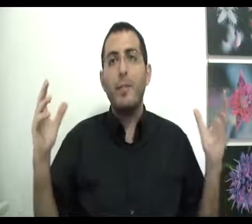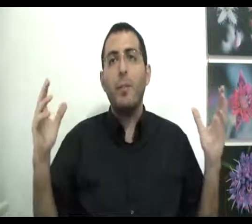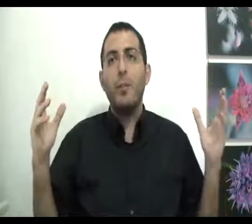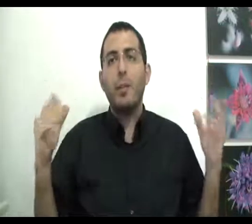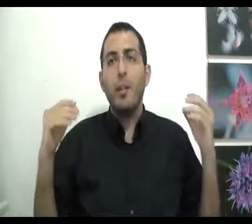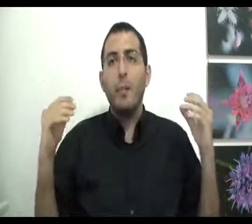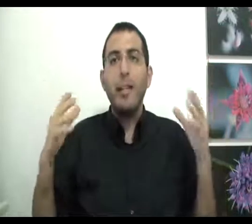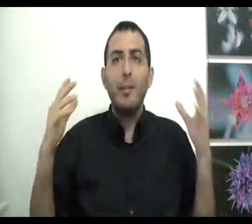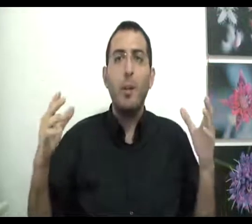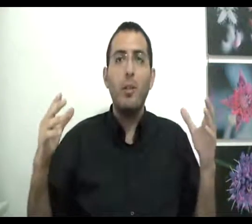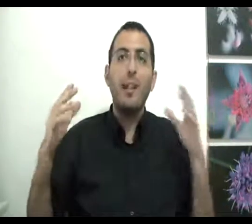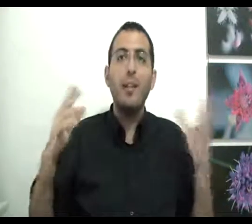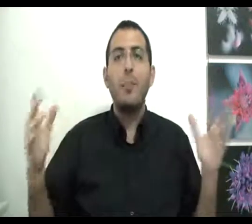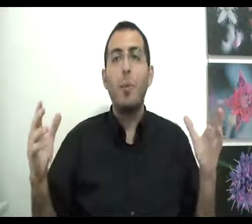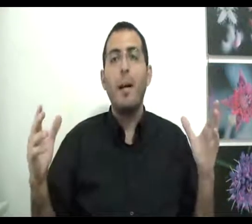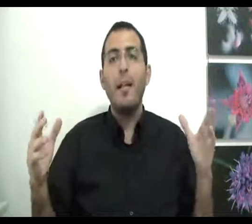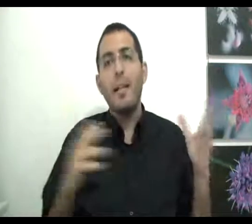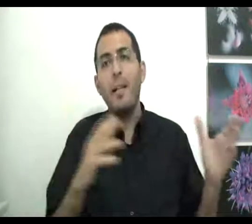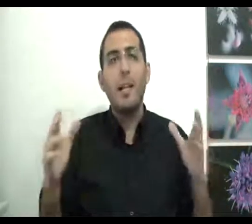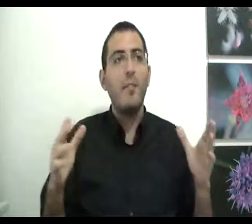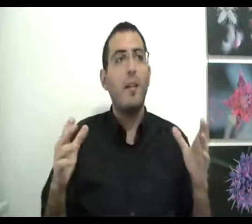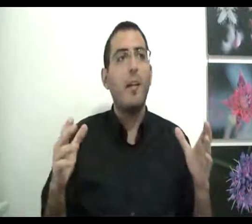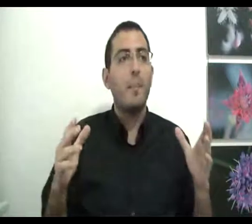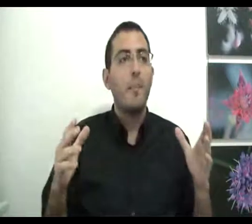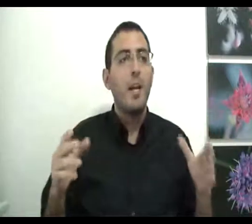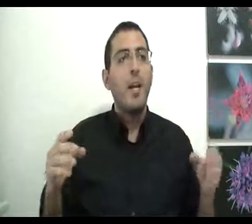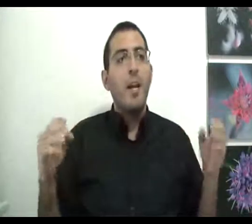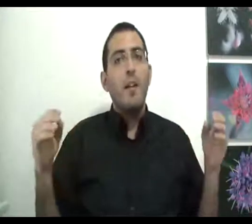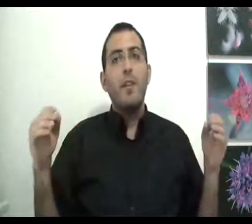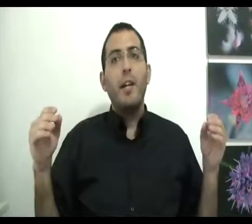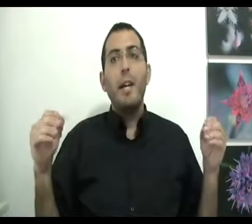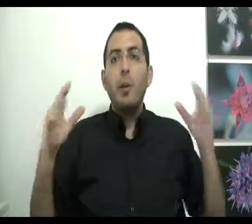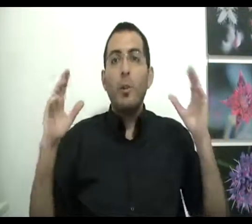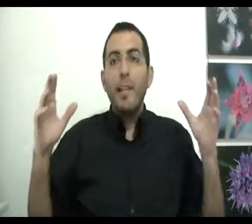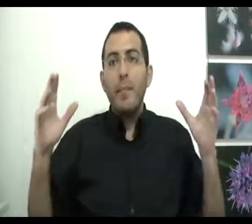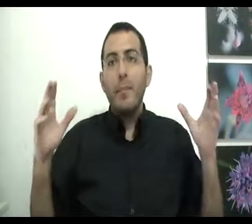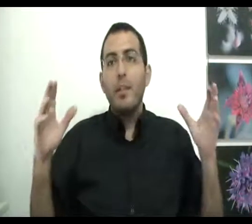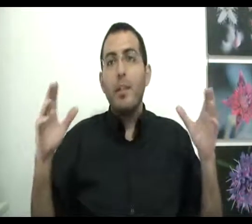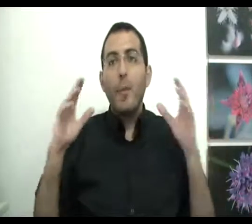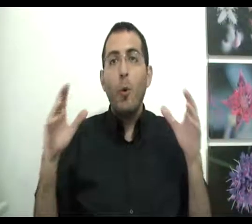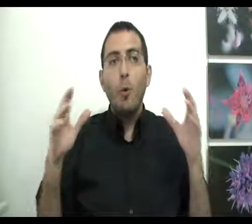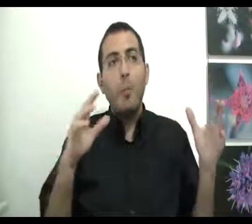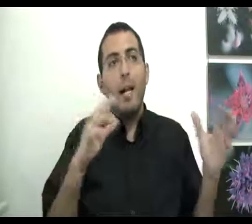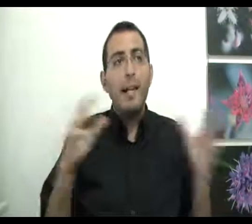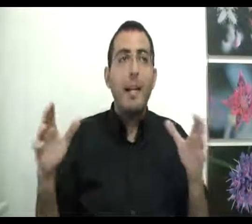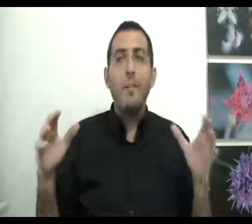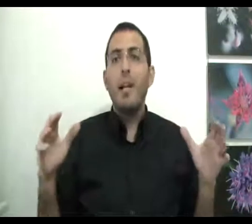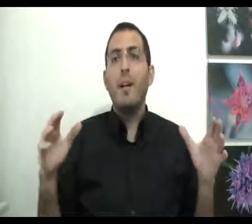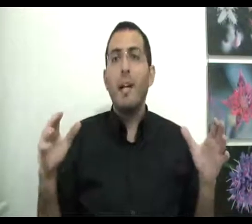הפלאות כי בארץ הפלאות עדיין אתה מוגבל לכללים כאלה ואחרים וגם הכוסם גם הוא מוגבל לכללים כאלה ואחרים